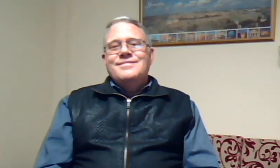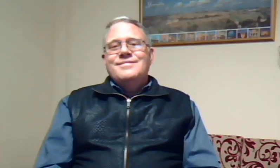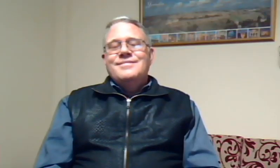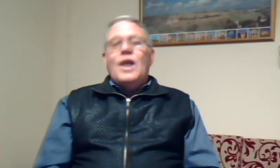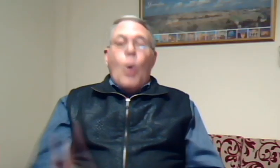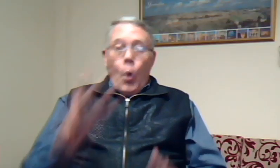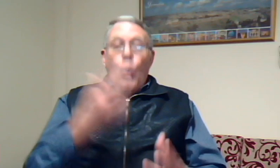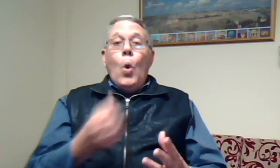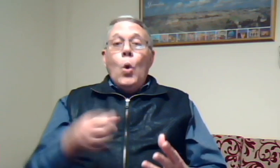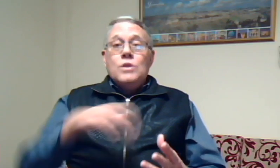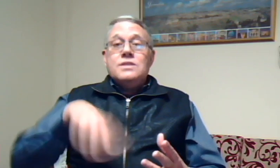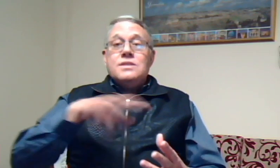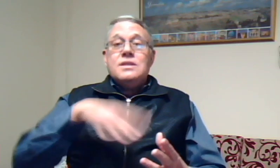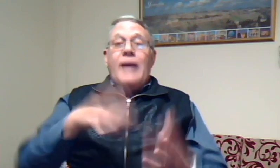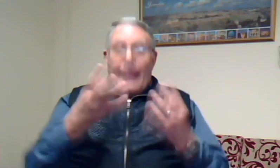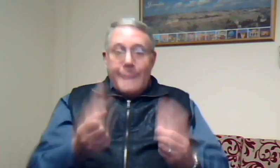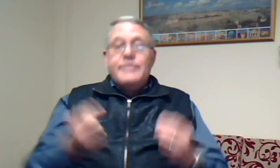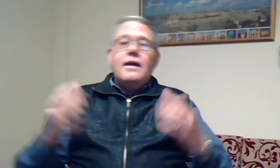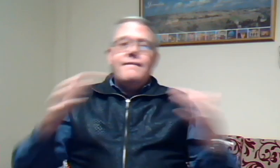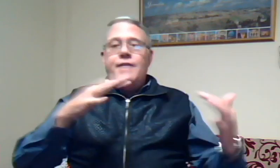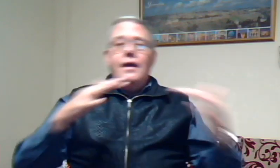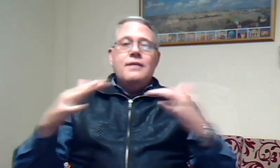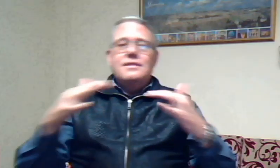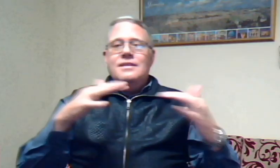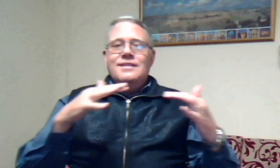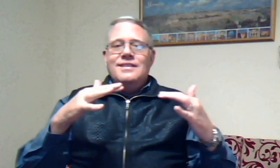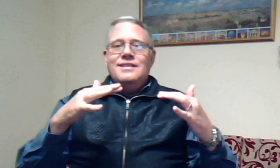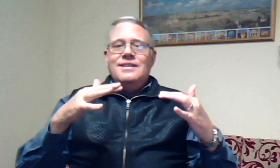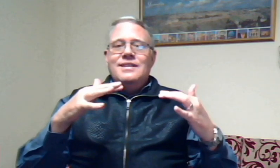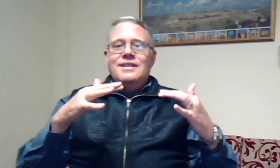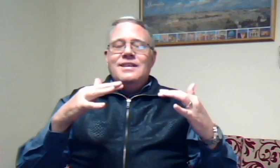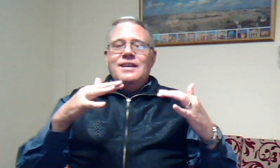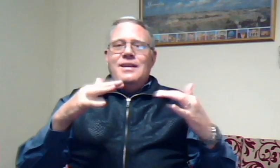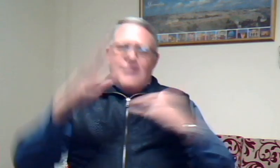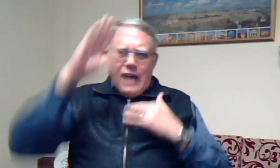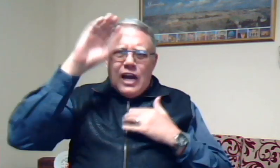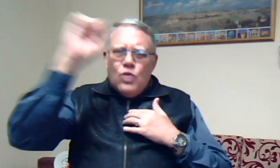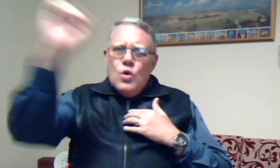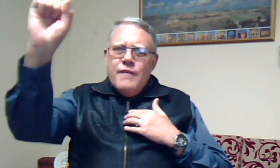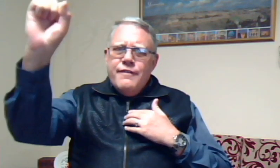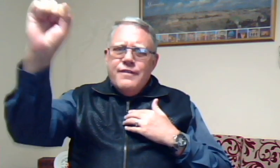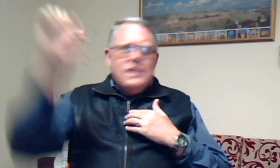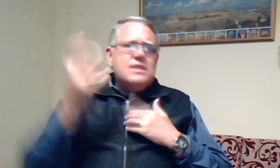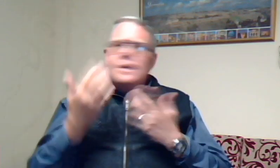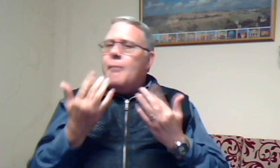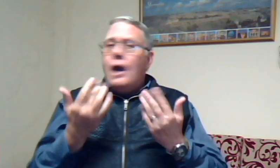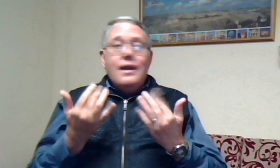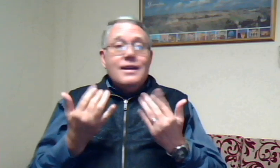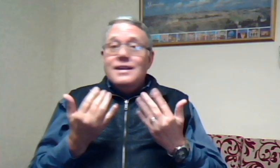ons het een vijand geloof is nie makklik nie